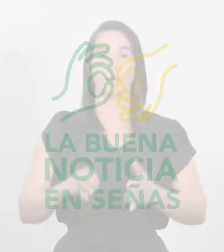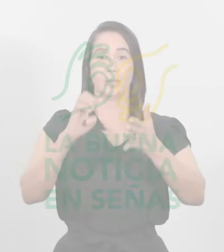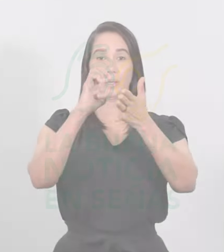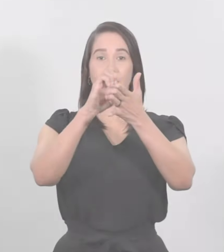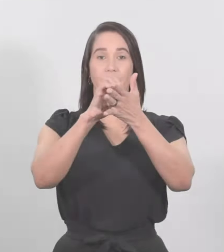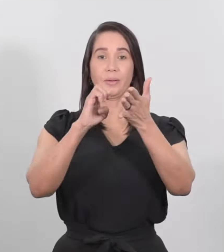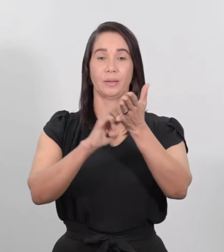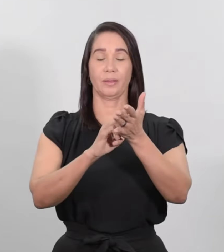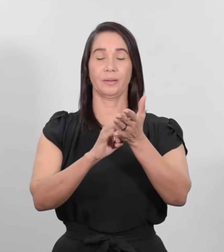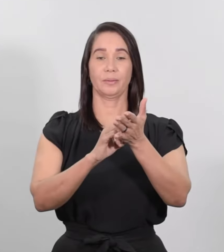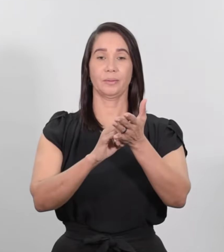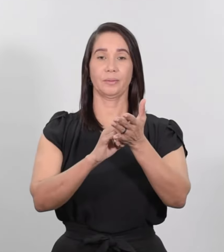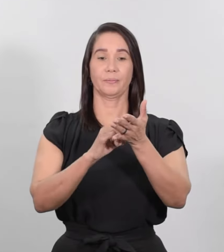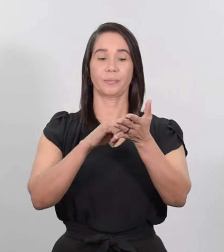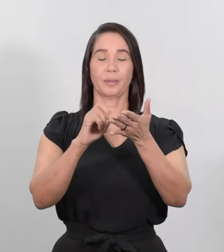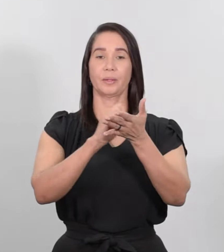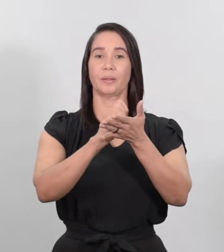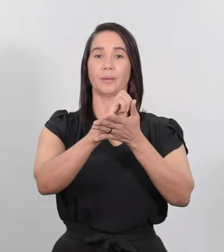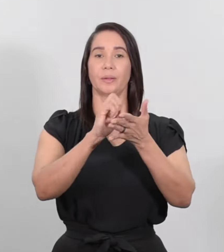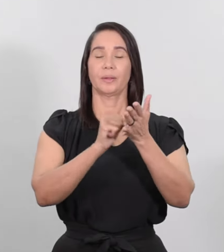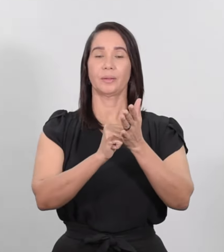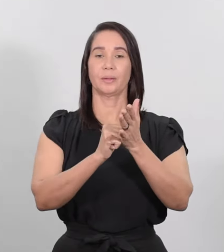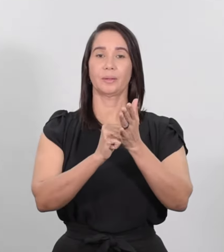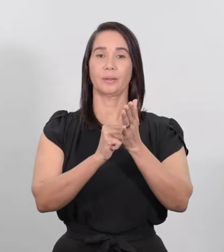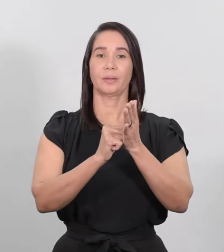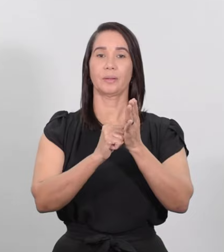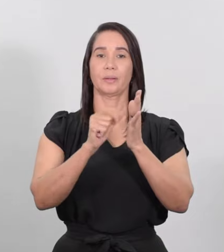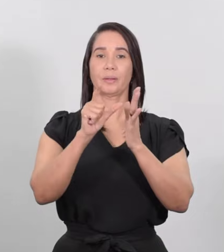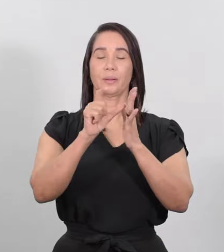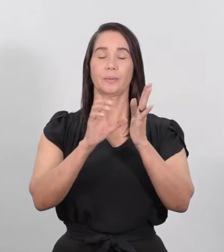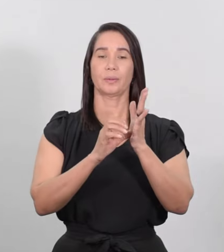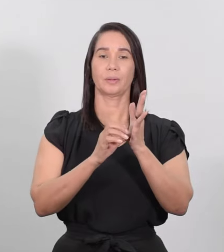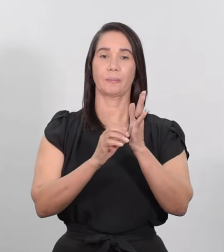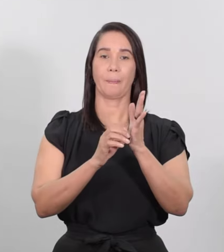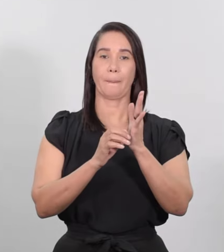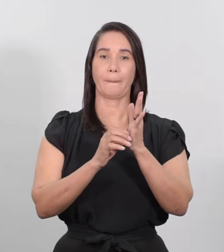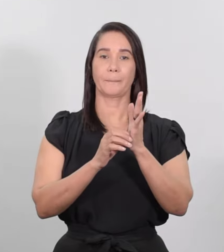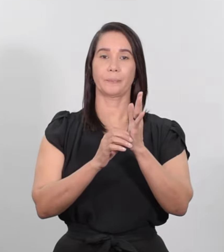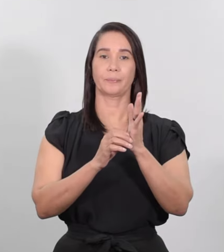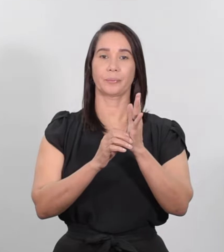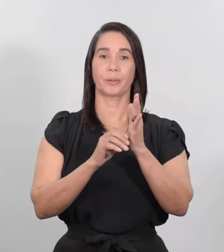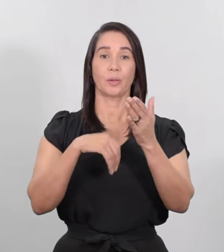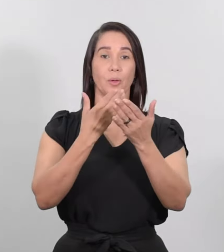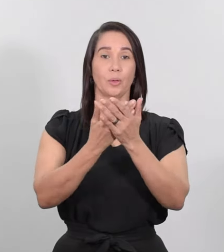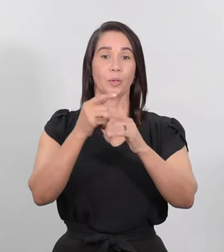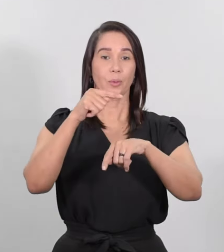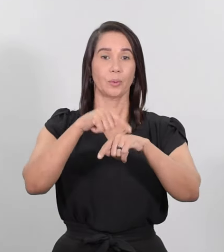Evangelio Lectura del Santo Evangelio según San Lucas Cuando llegó el tiempo de la purificación,